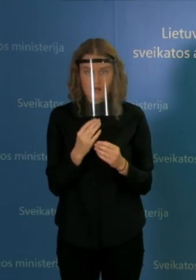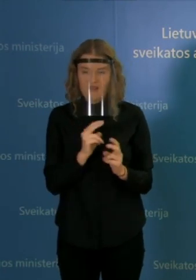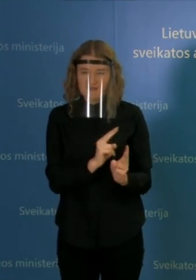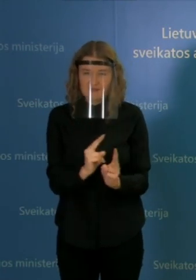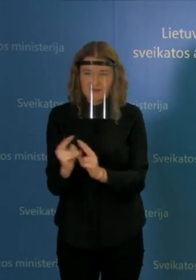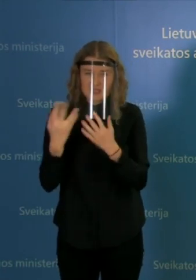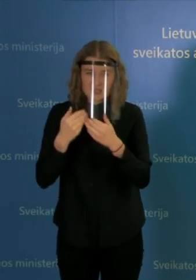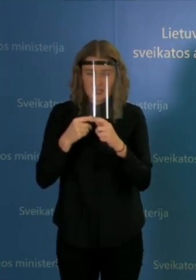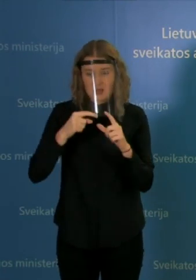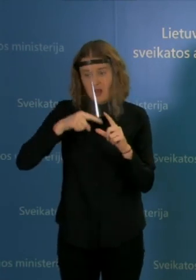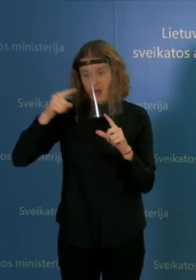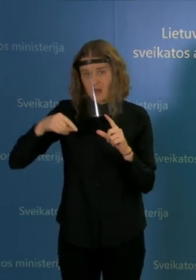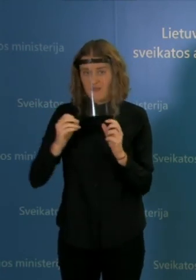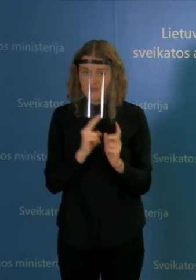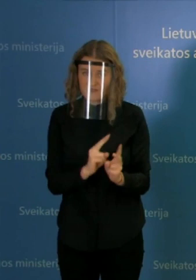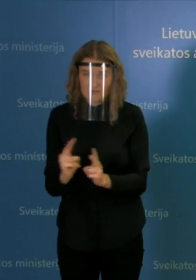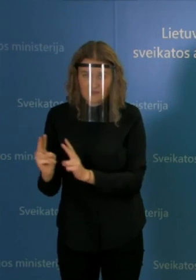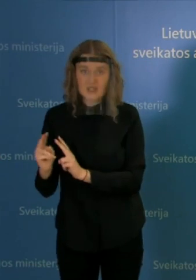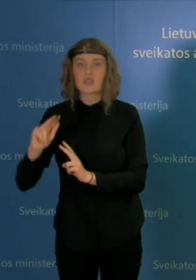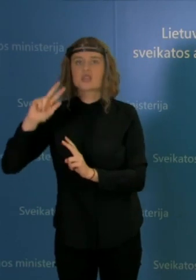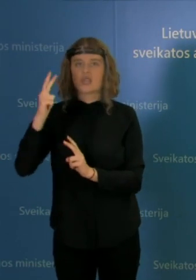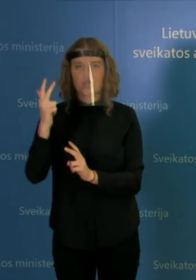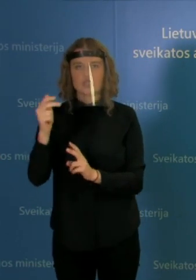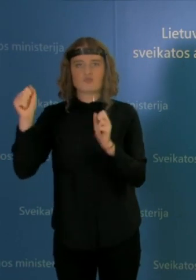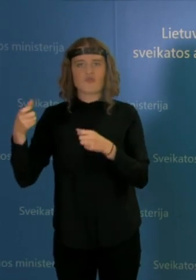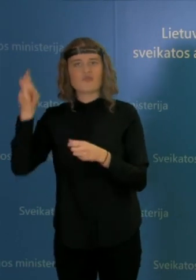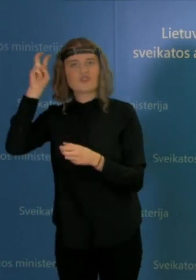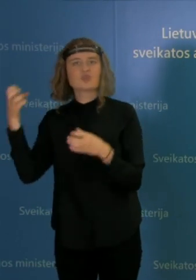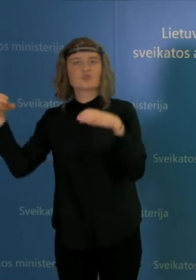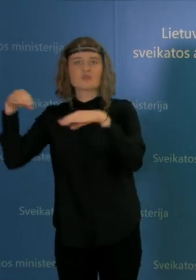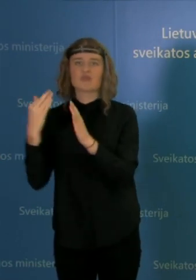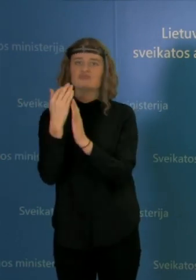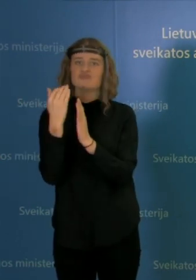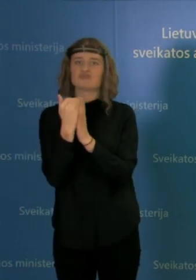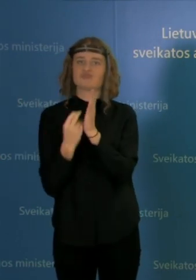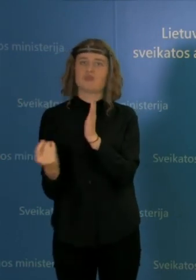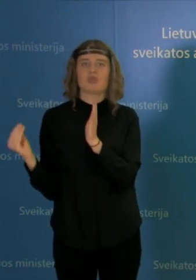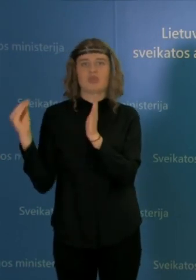tokia patys, kad trečiadienį vyriausybė apsispręs galbūt ir dėl papildomų priemonių.